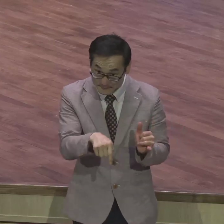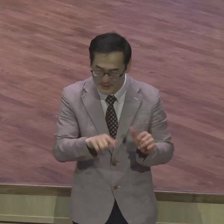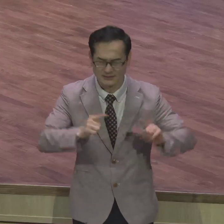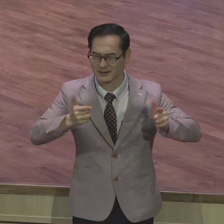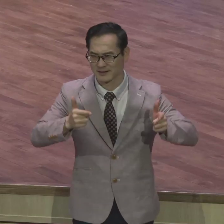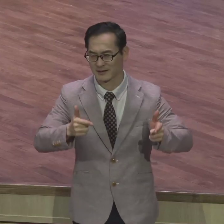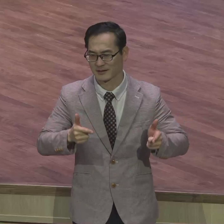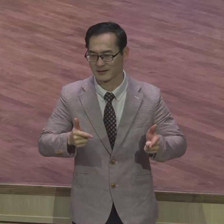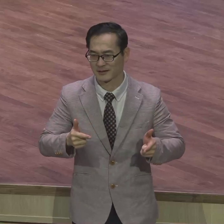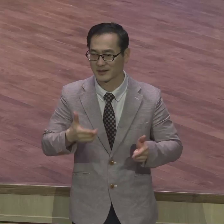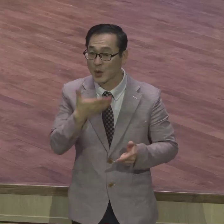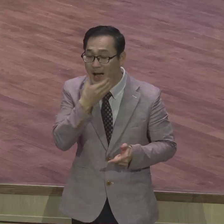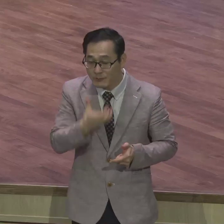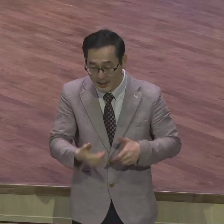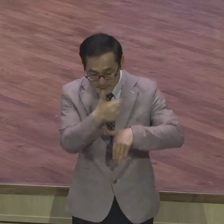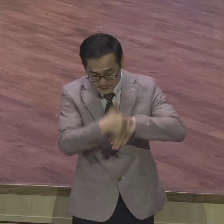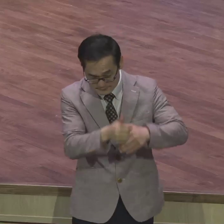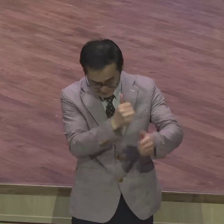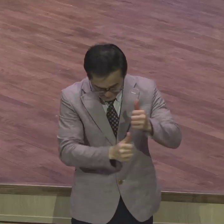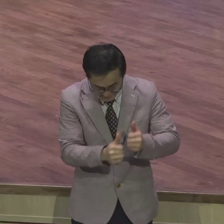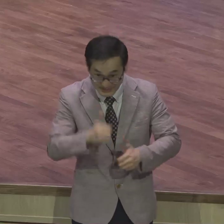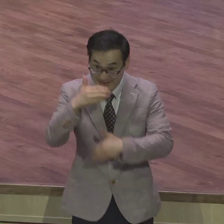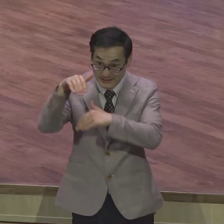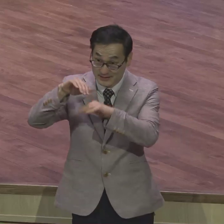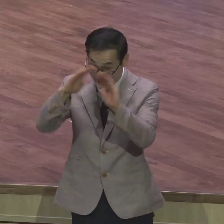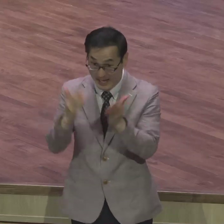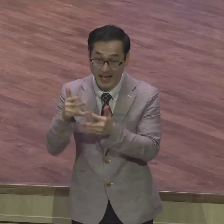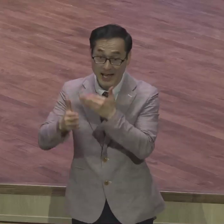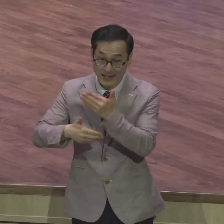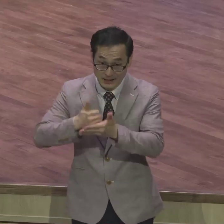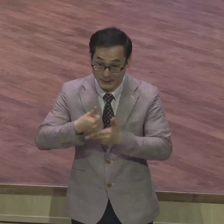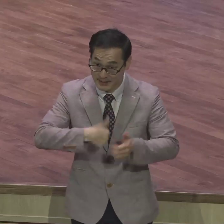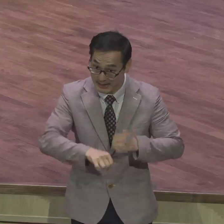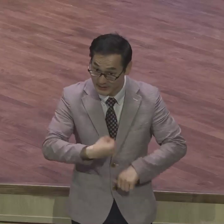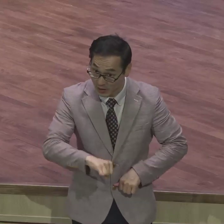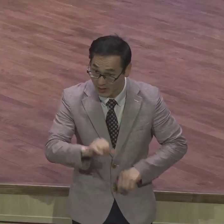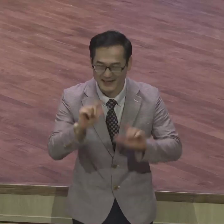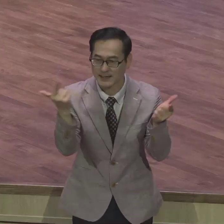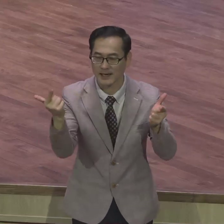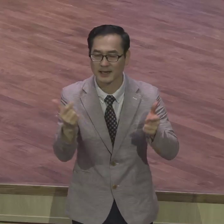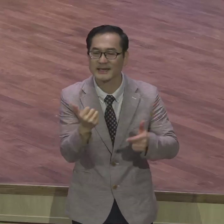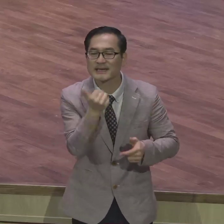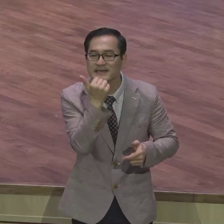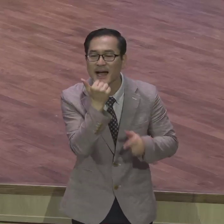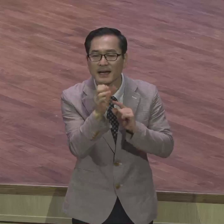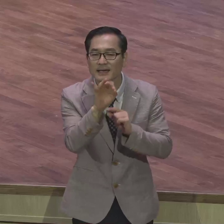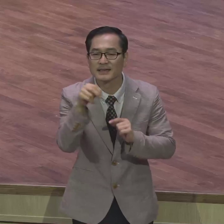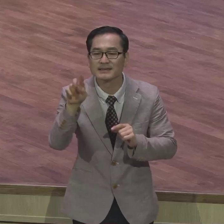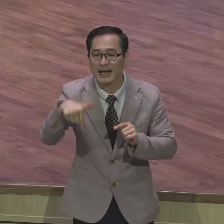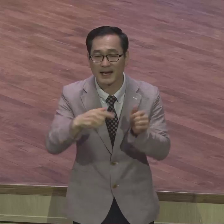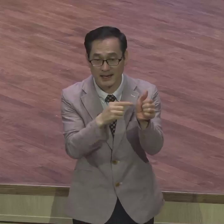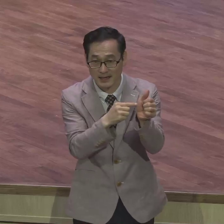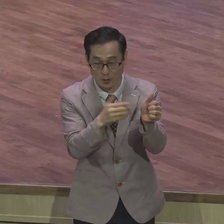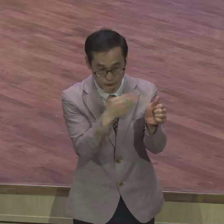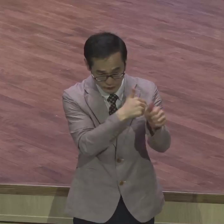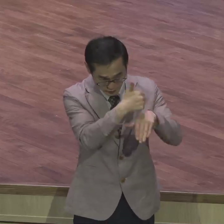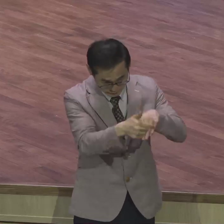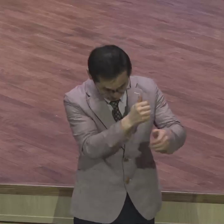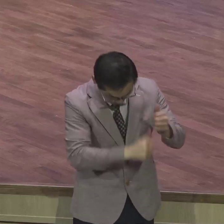아브라함일시가 다 그의 자녀가 아니라 오직 이삭으로부터 난 자라야 너 시라 불이라 하셨으니